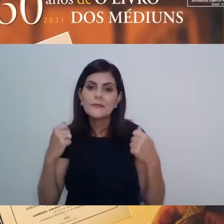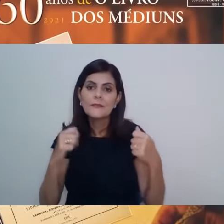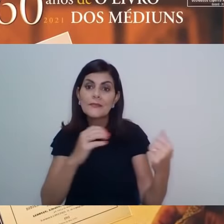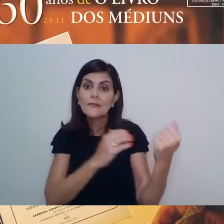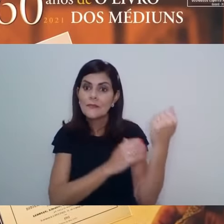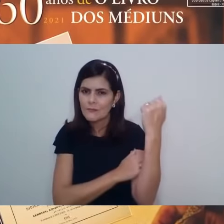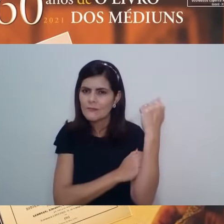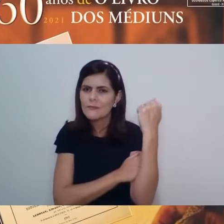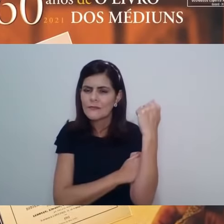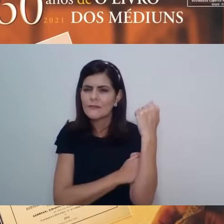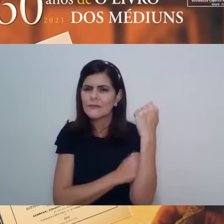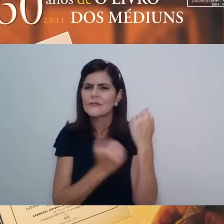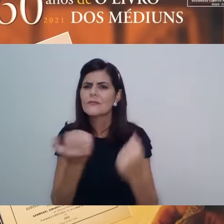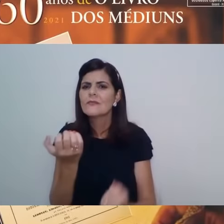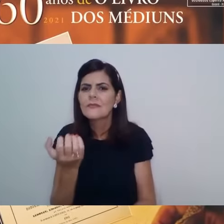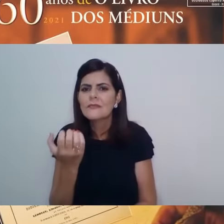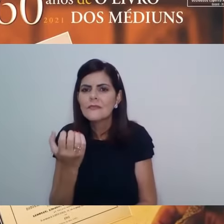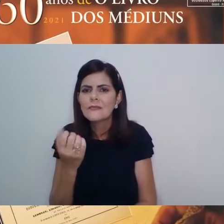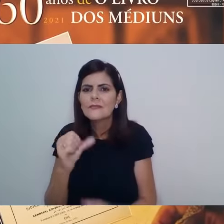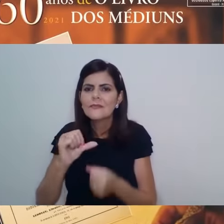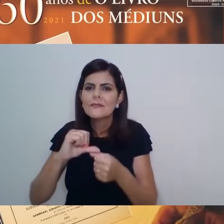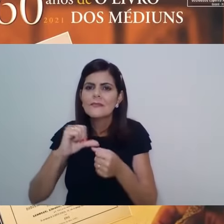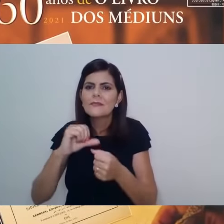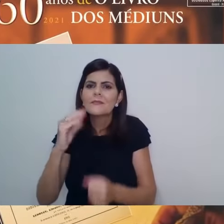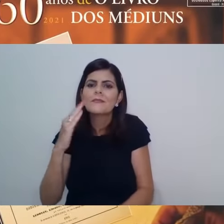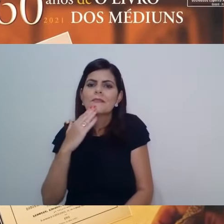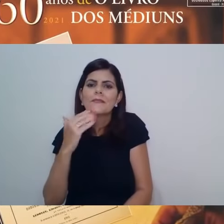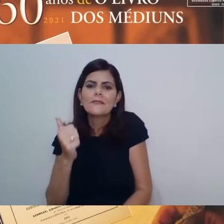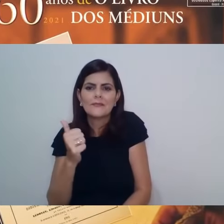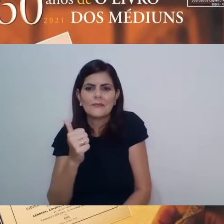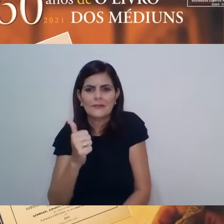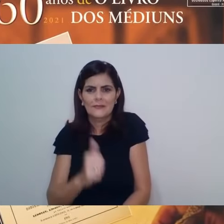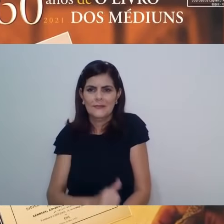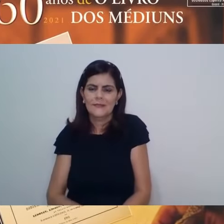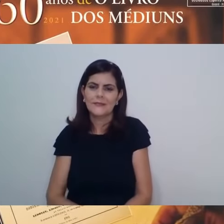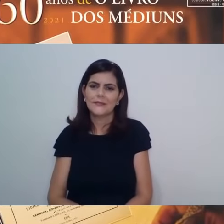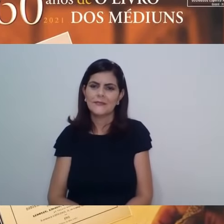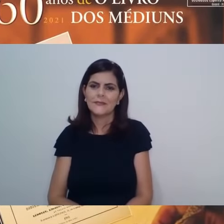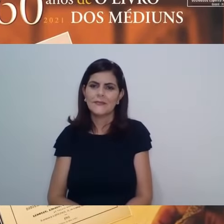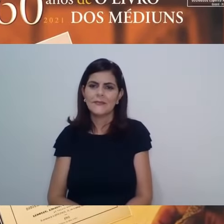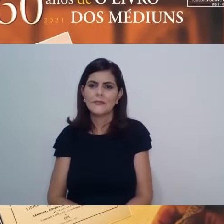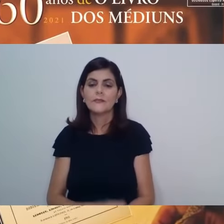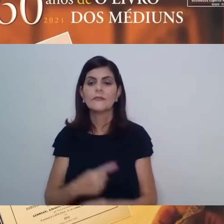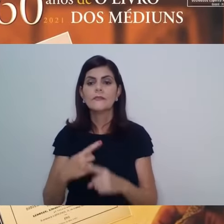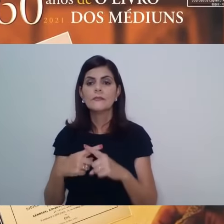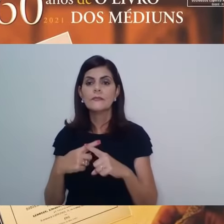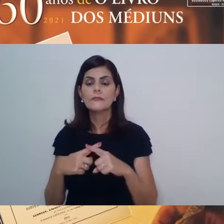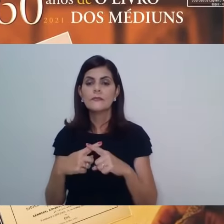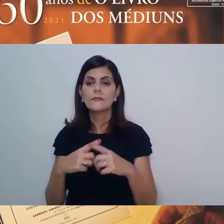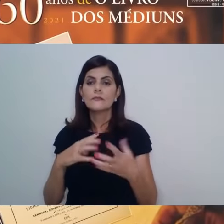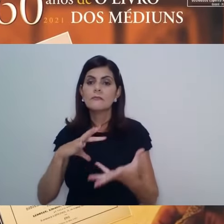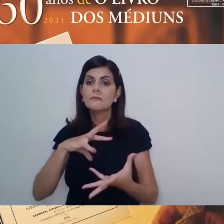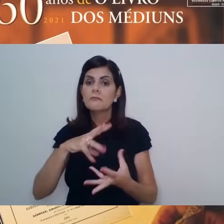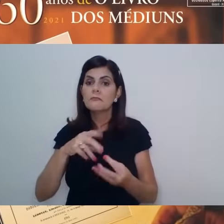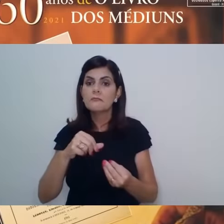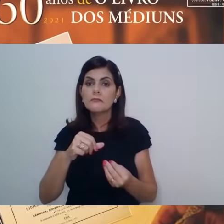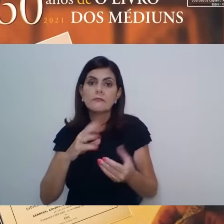os que transformam o mundo e não são pelo mundo moldados. Porque se formos moldados pelo mundo, seremos